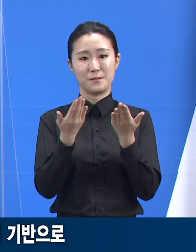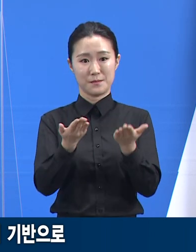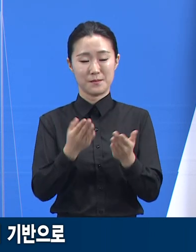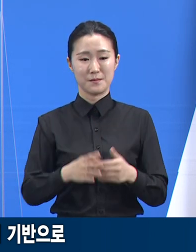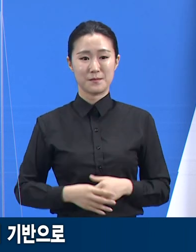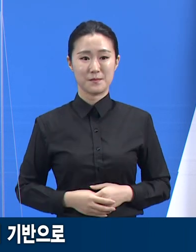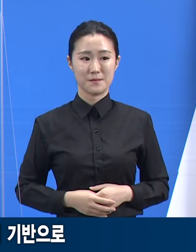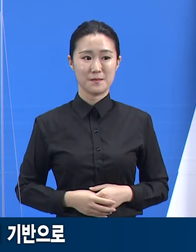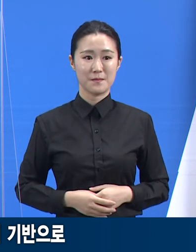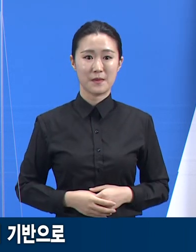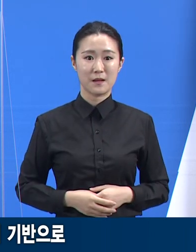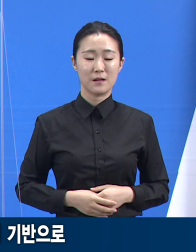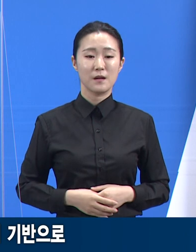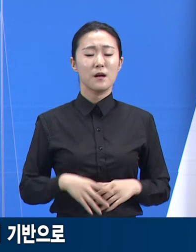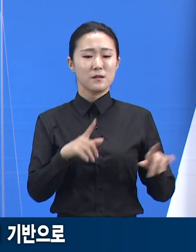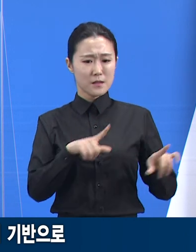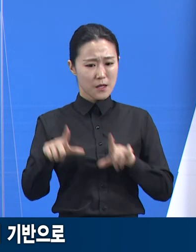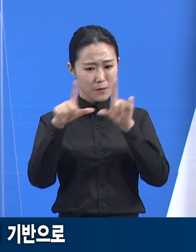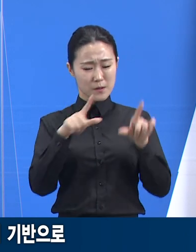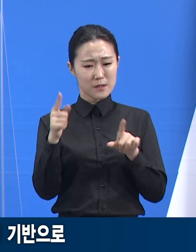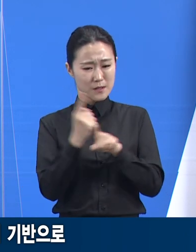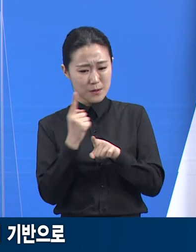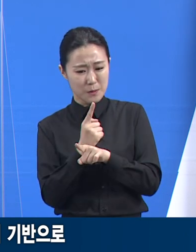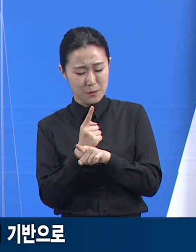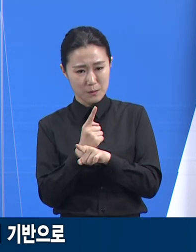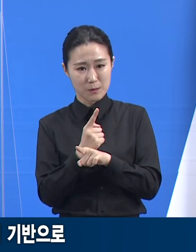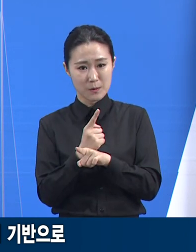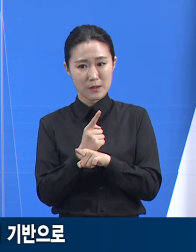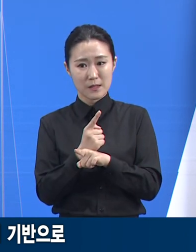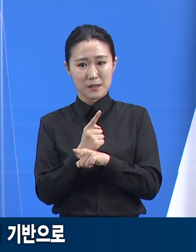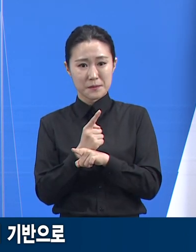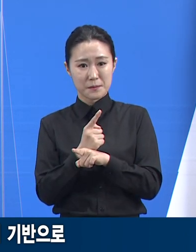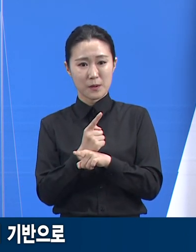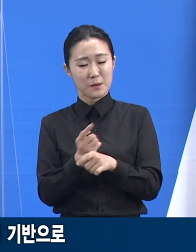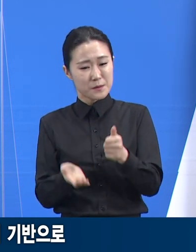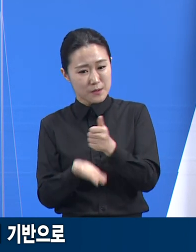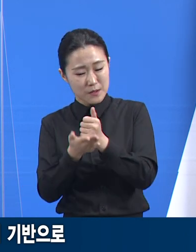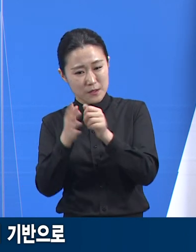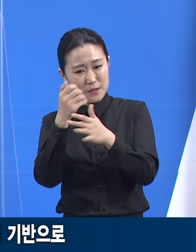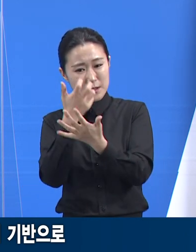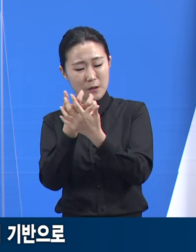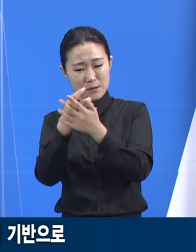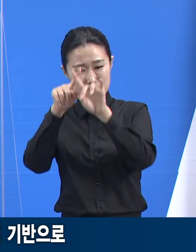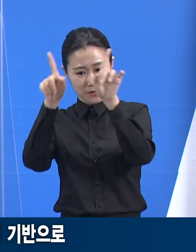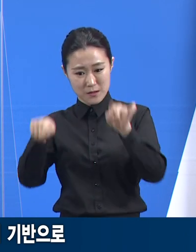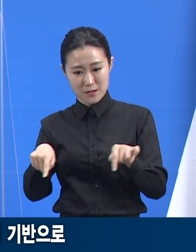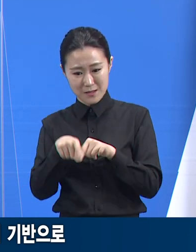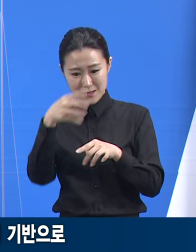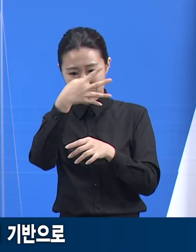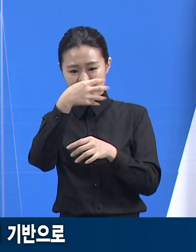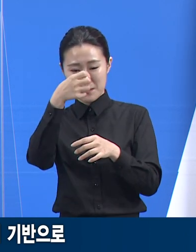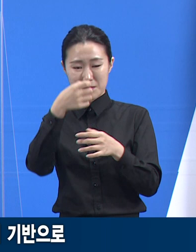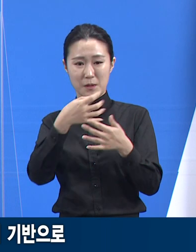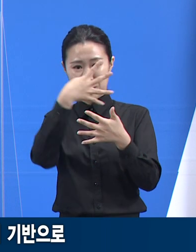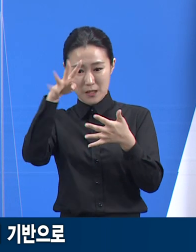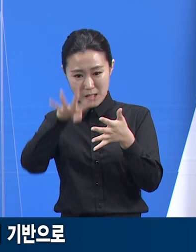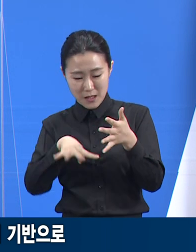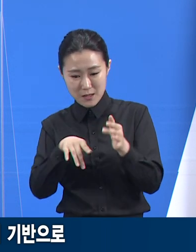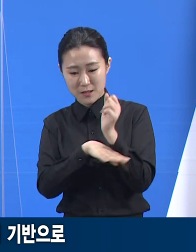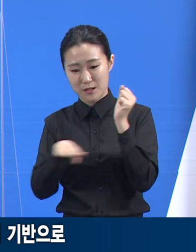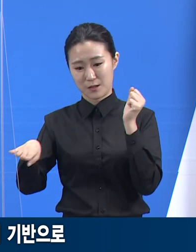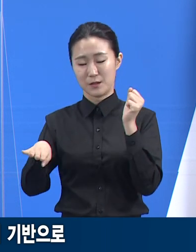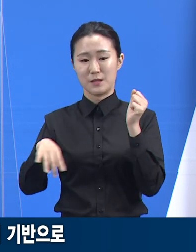안내서 지침을 기반으로 지난 3월 2일부터 자가치료 프로그램을 운영하고 있습니다. 대상자는 무증상 또는